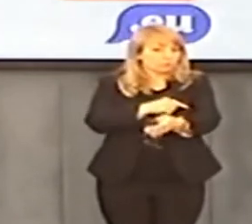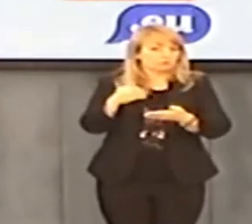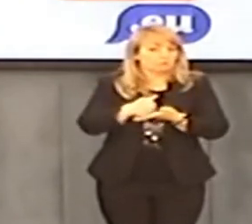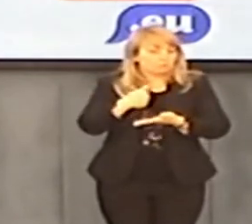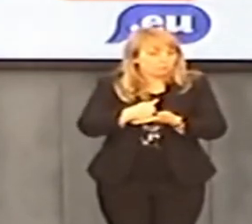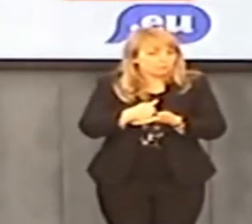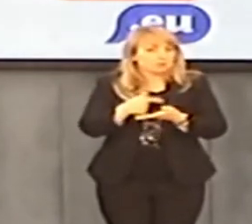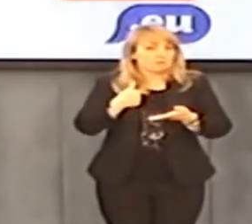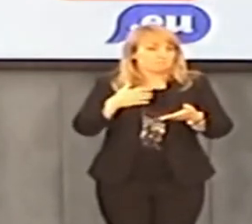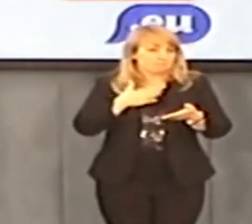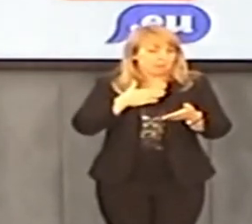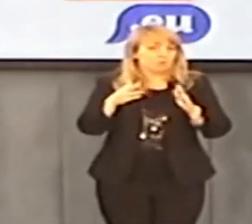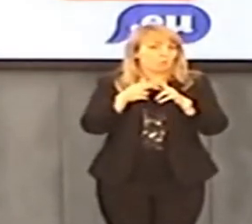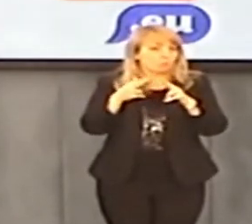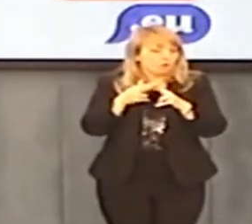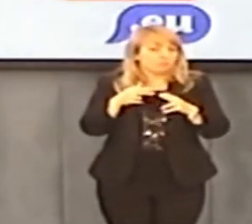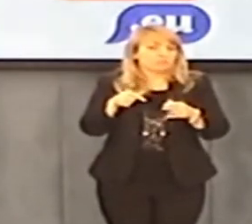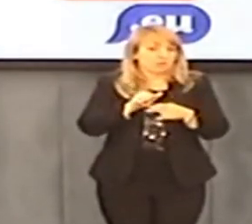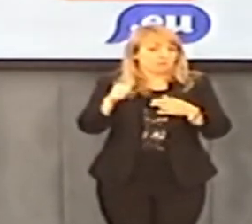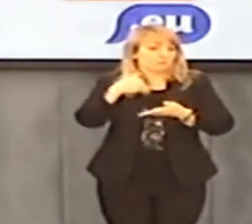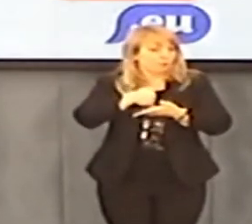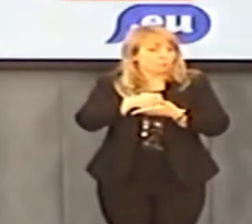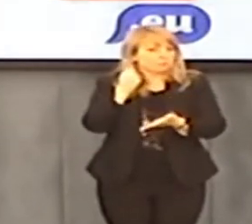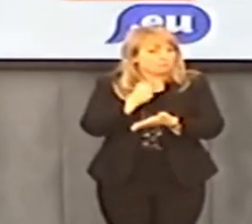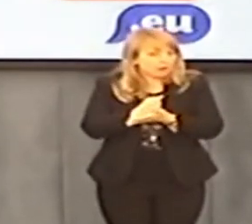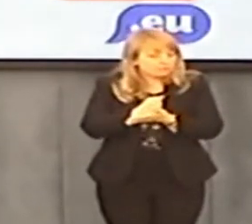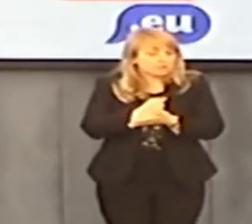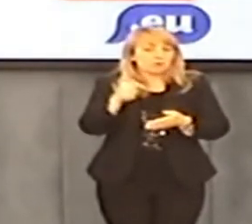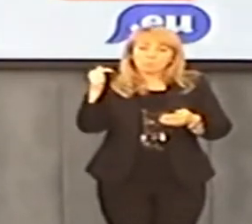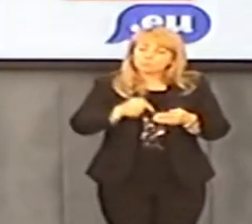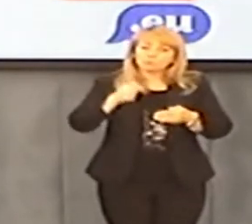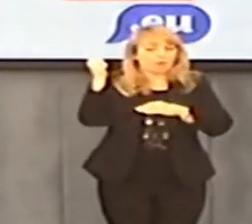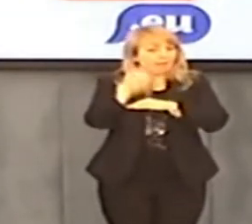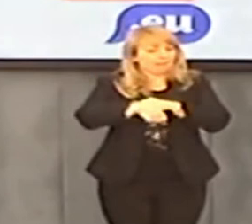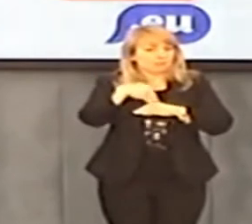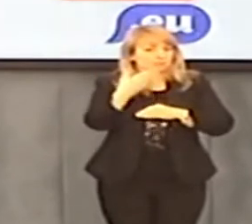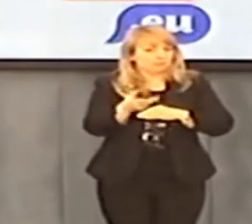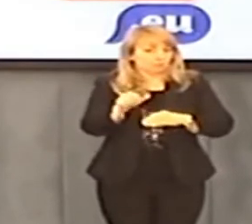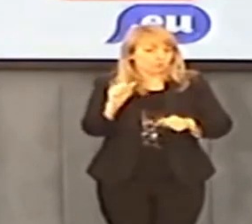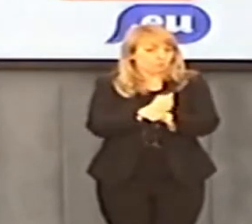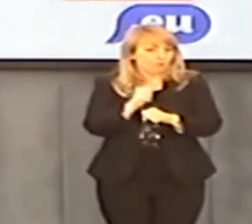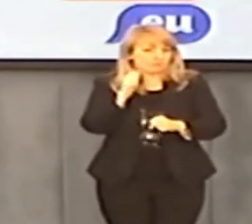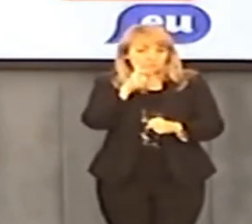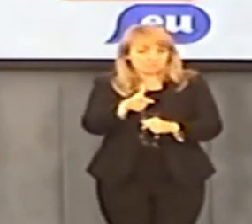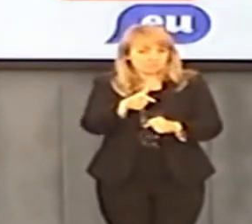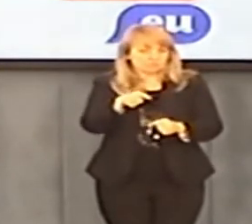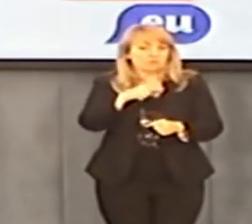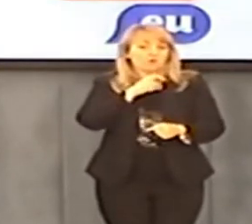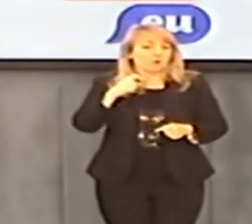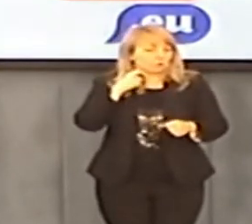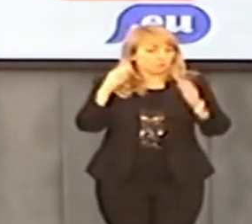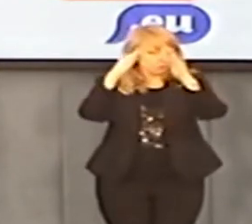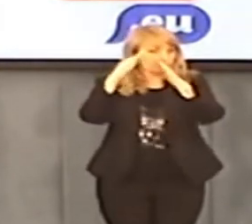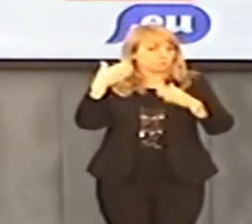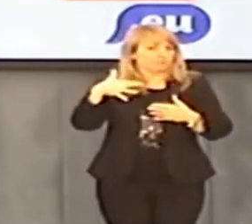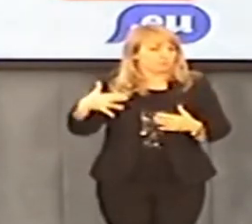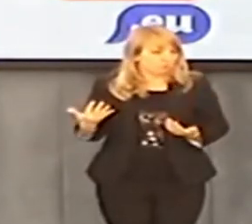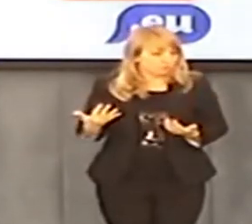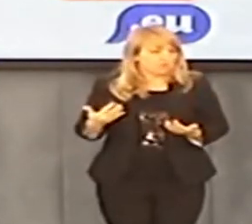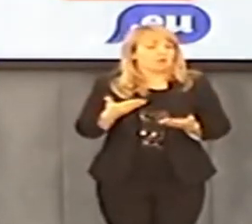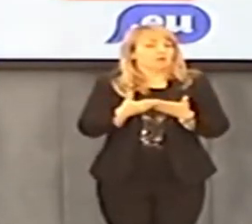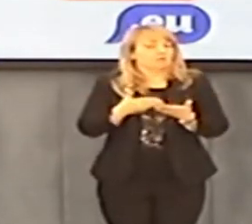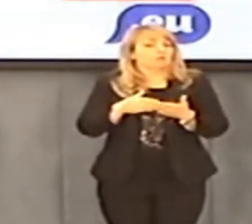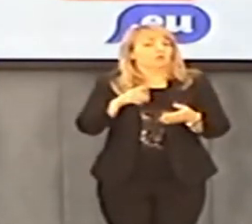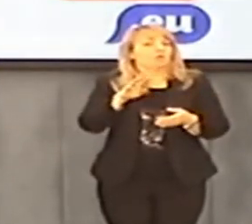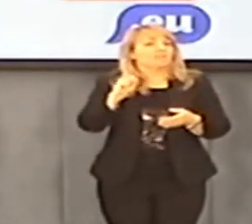polskiej prokuraturze pomocy, mimo że mamy konkordat i w zasadzie się należało spodziewać pewnej pomocy prawnej ze strony Watykanu. Mówimy o